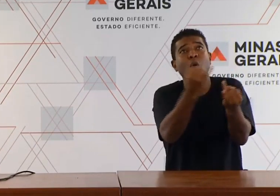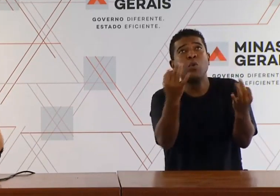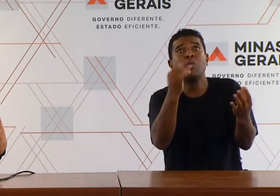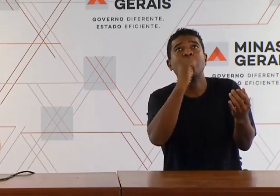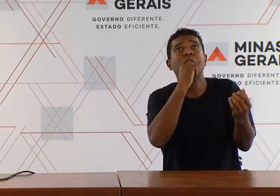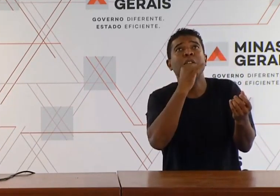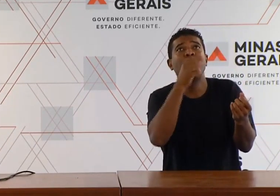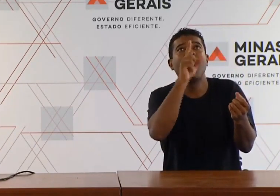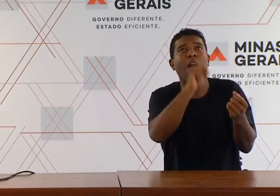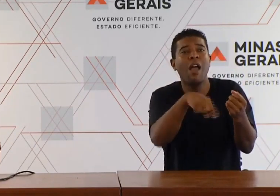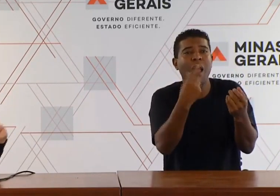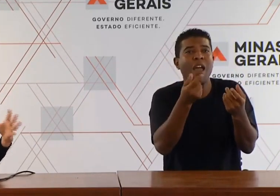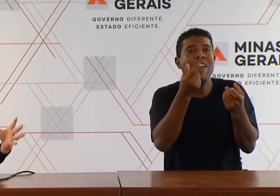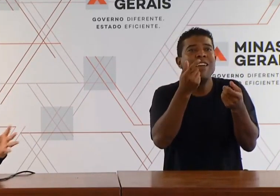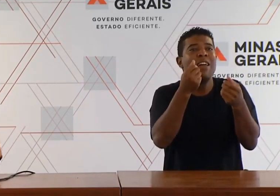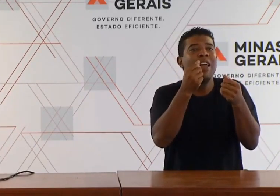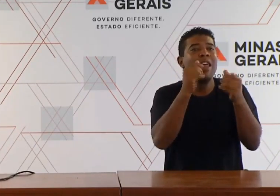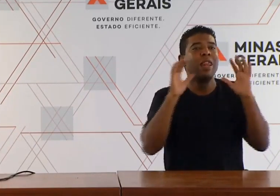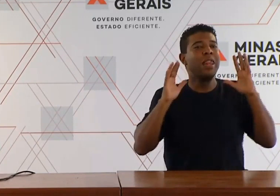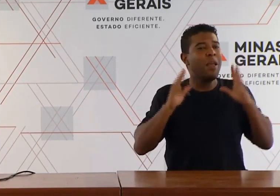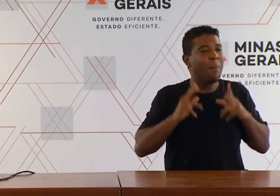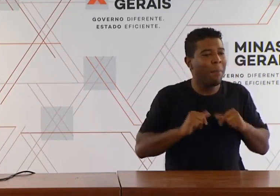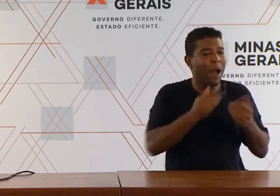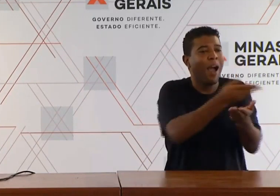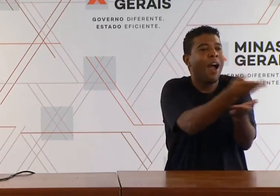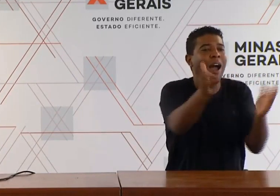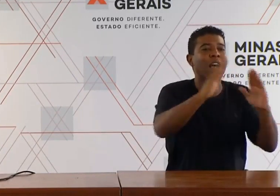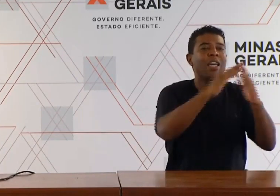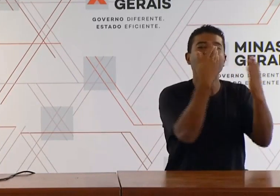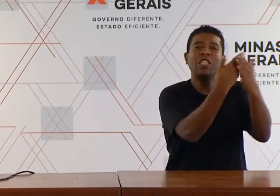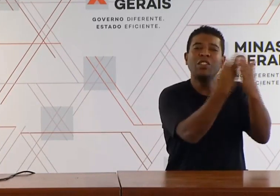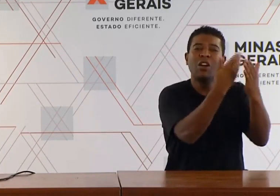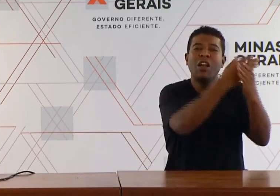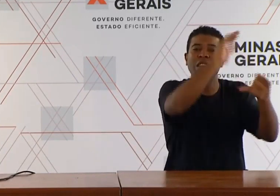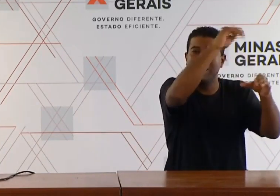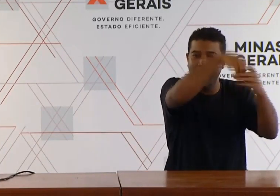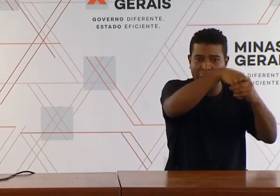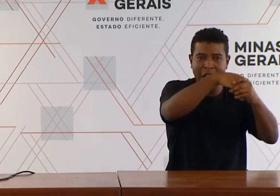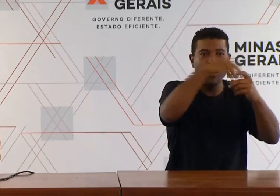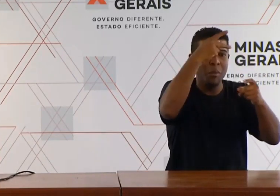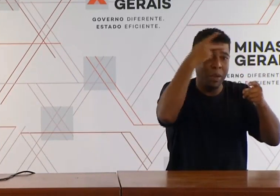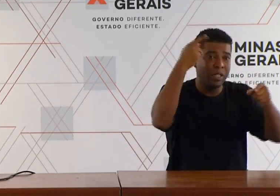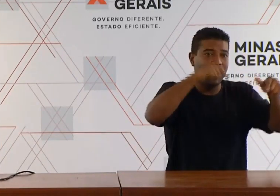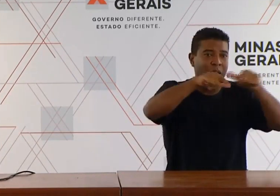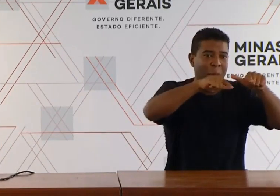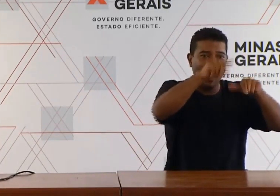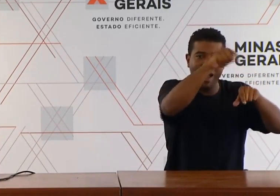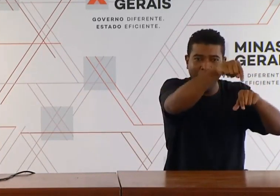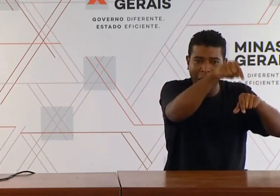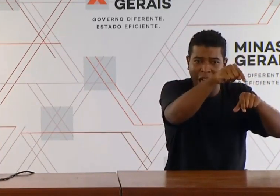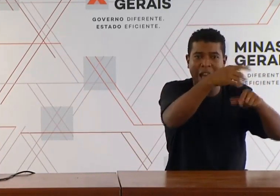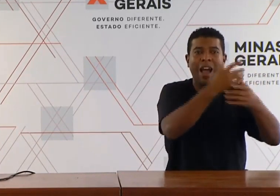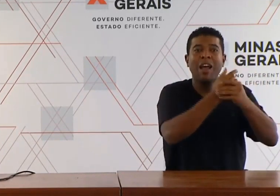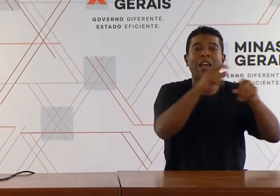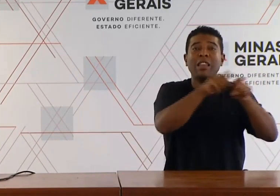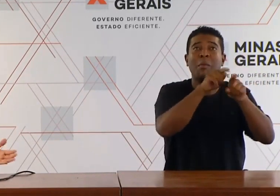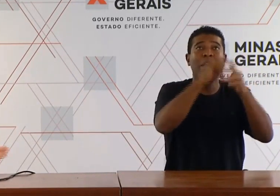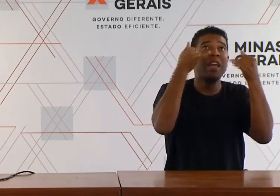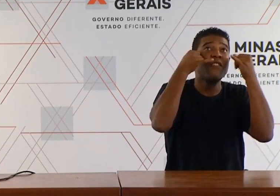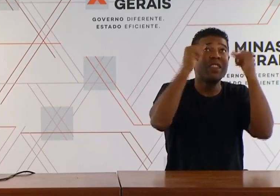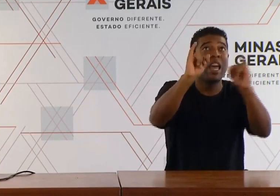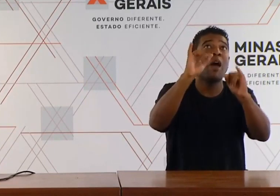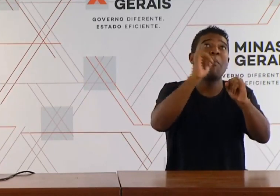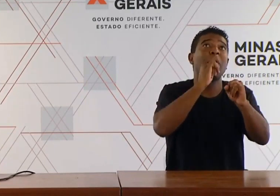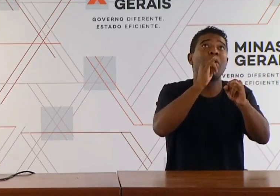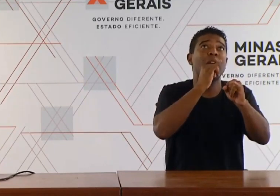manutenção mínima predial, na limpeza, garantindo evitar o risco de focos de dengue. Por exemplo,